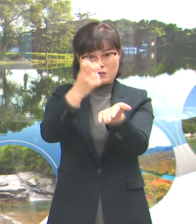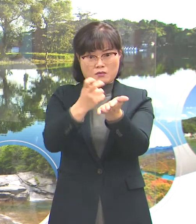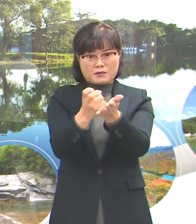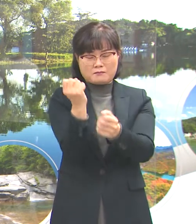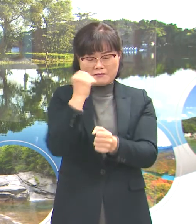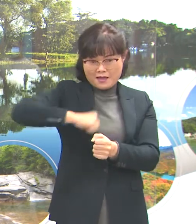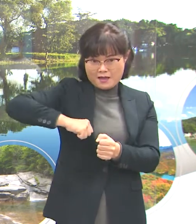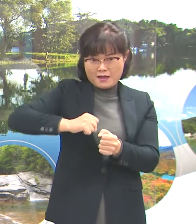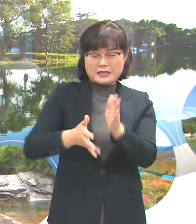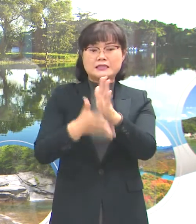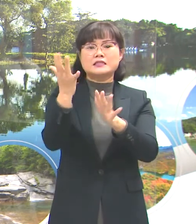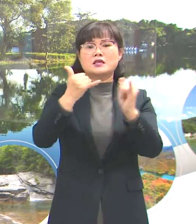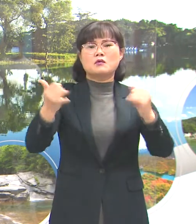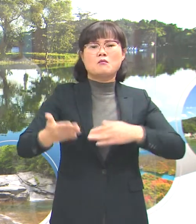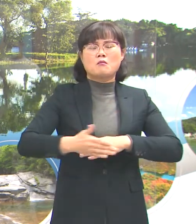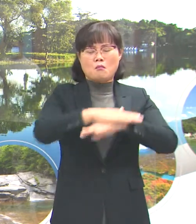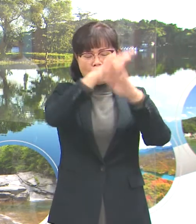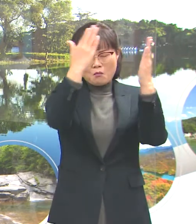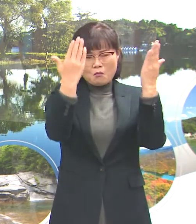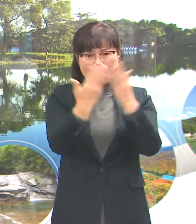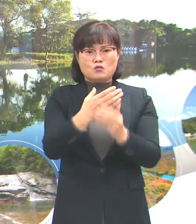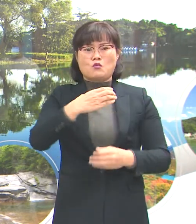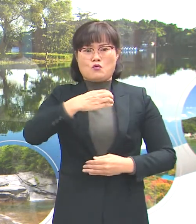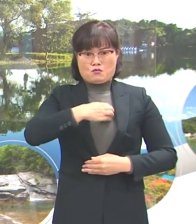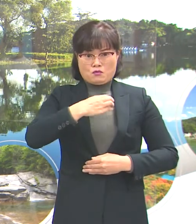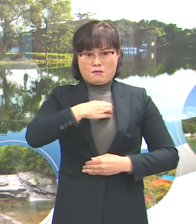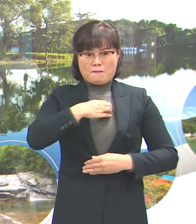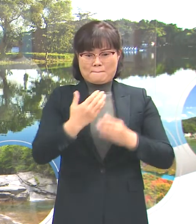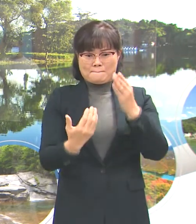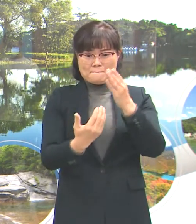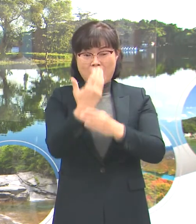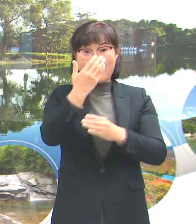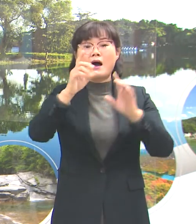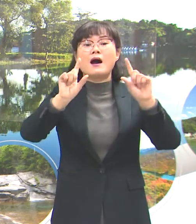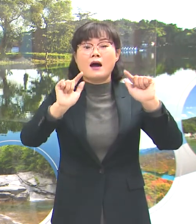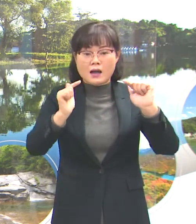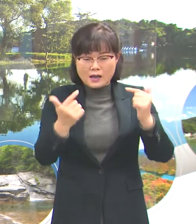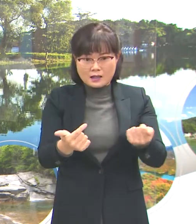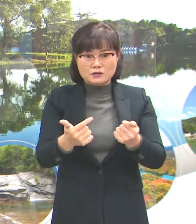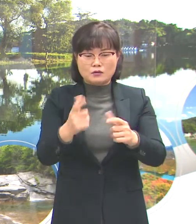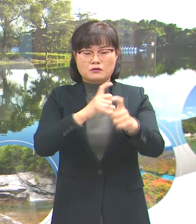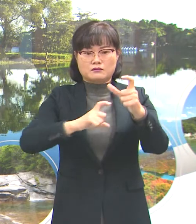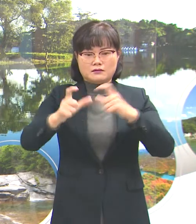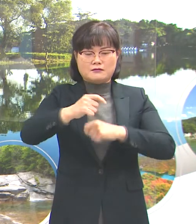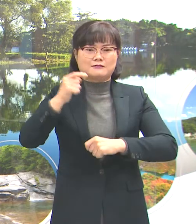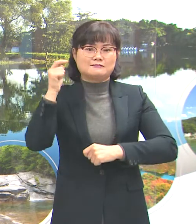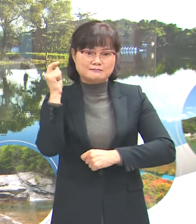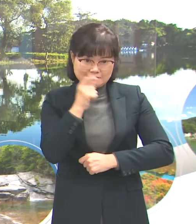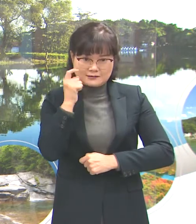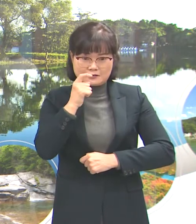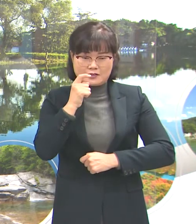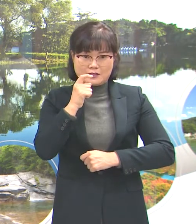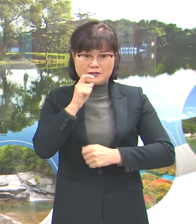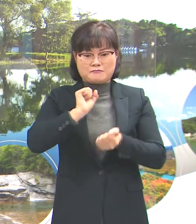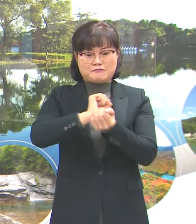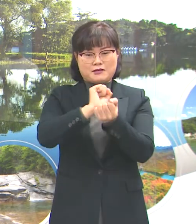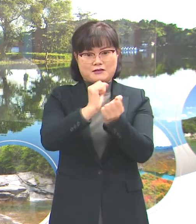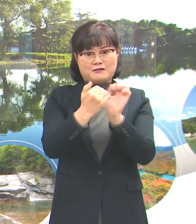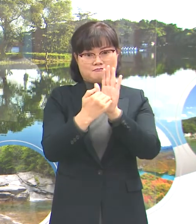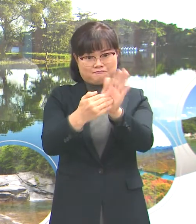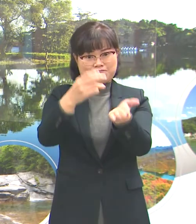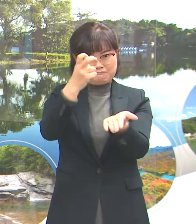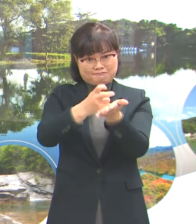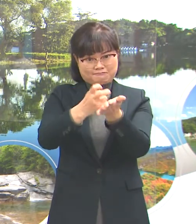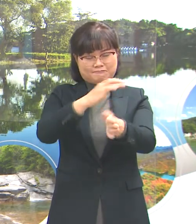시민 모두를 위험에 빠뜨리는 사례가 발생하지 않도록 더욱 철저히 방역수칙을